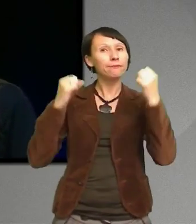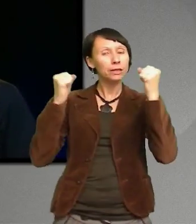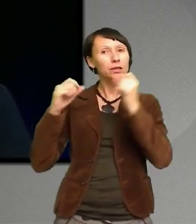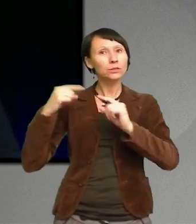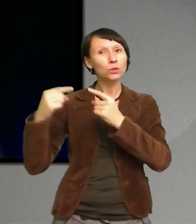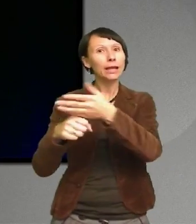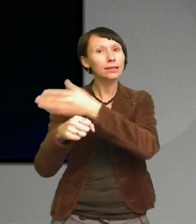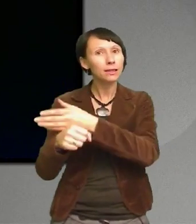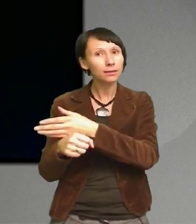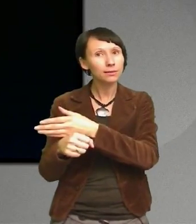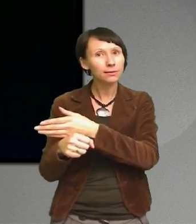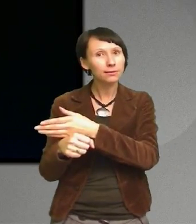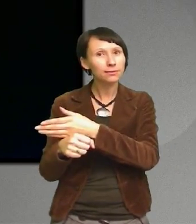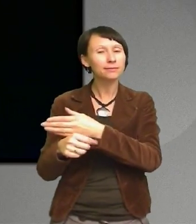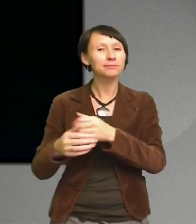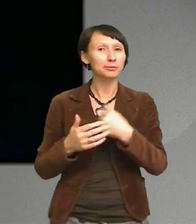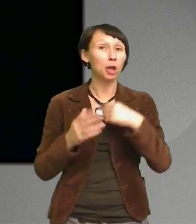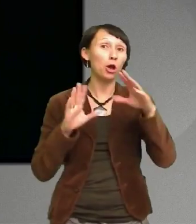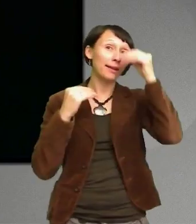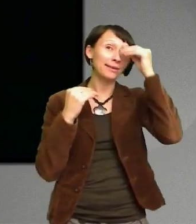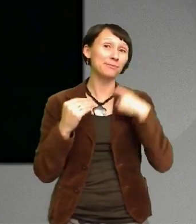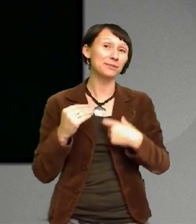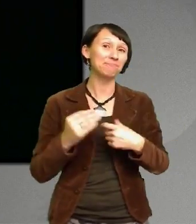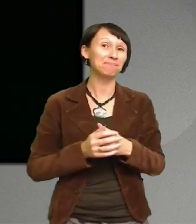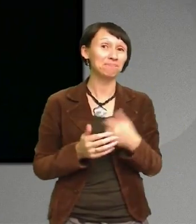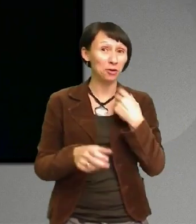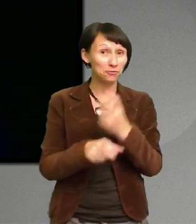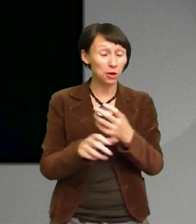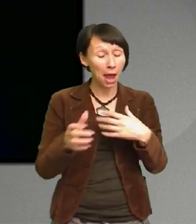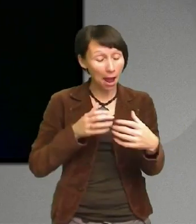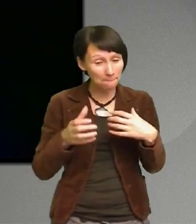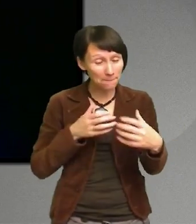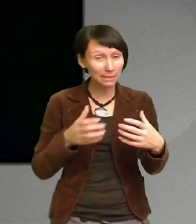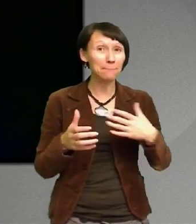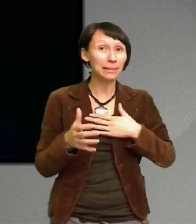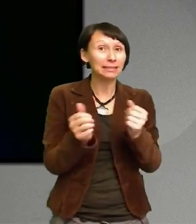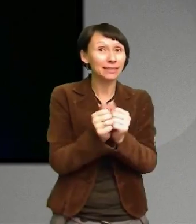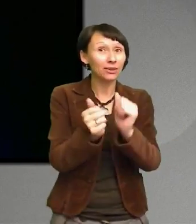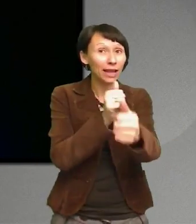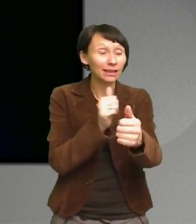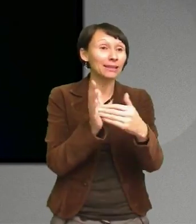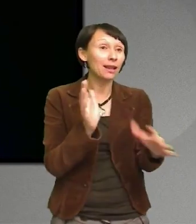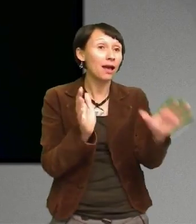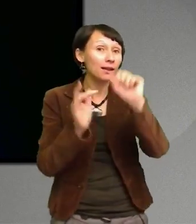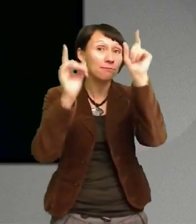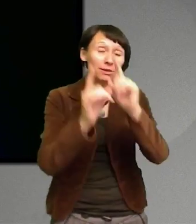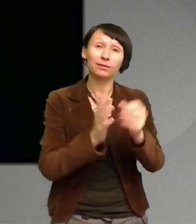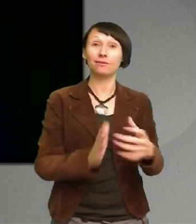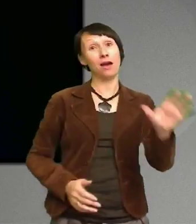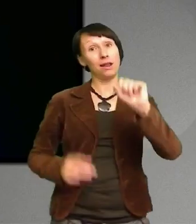oerhört svårt Men lärorikt Att försöka anpassa mitt ledarskap Till alla personer För alla är ju faktiskt inte som jag Och vill jobba som jag